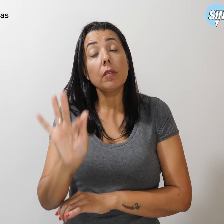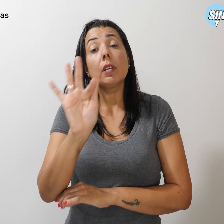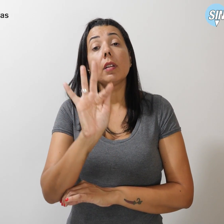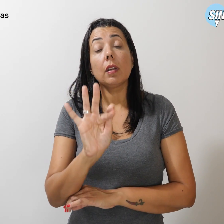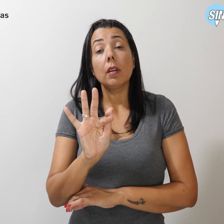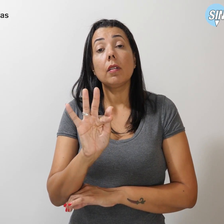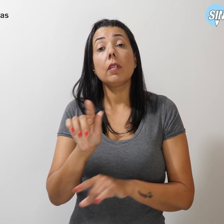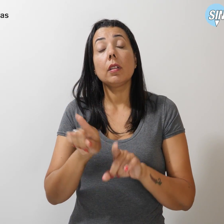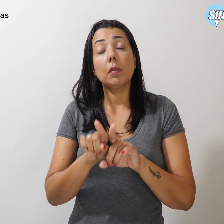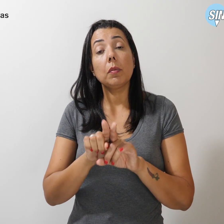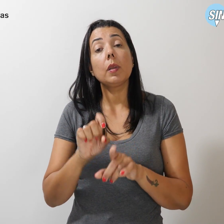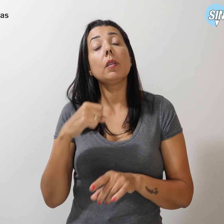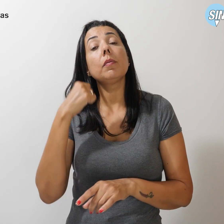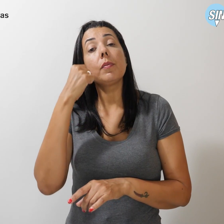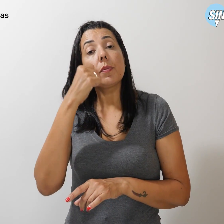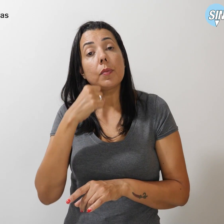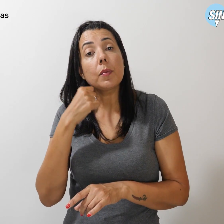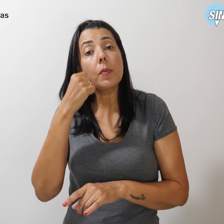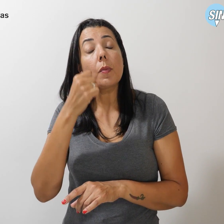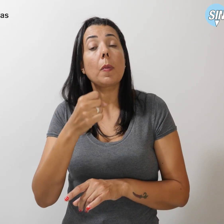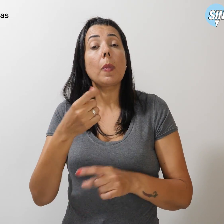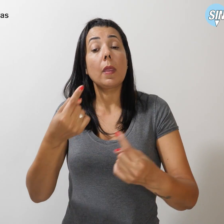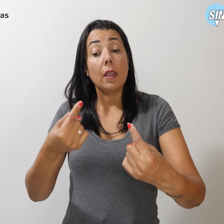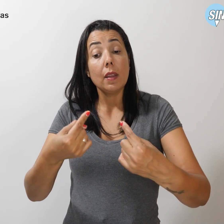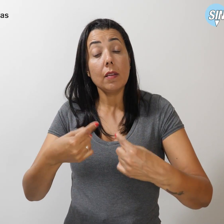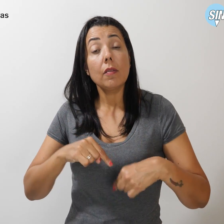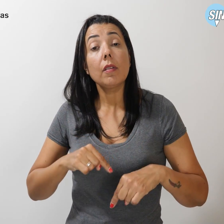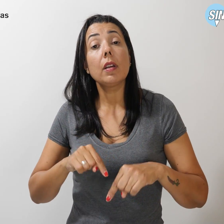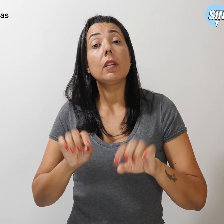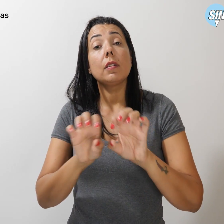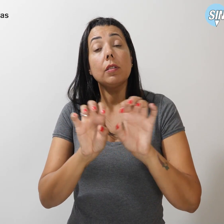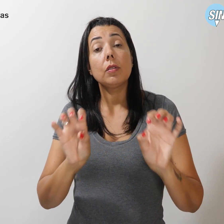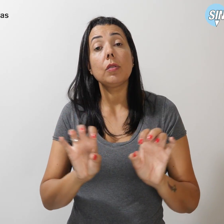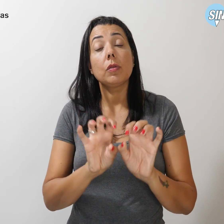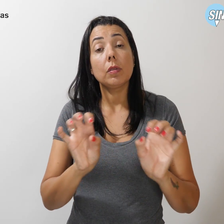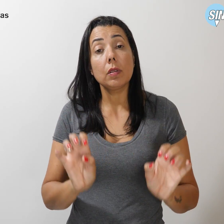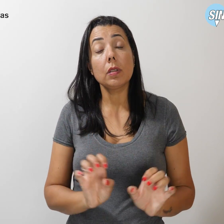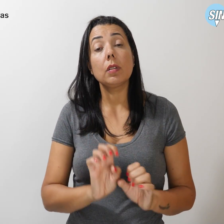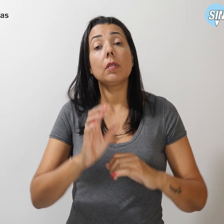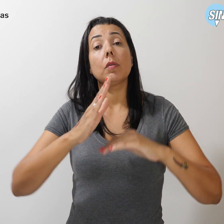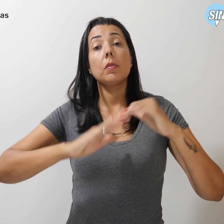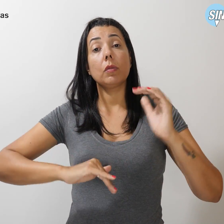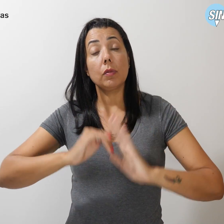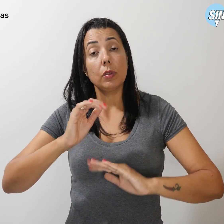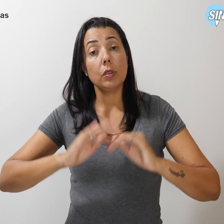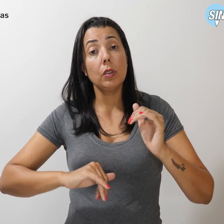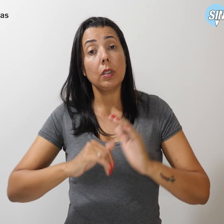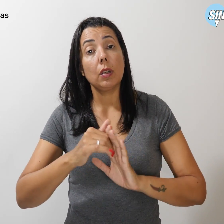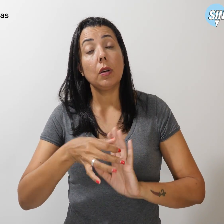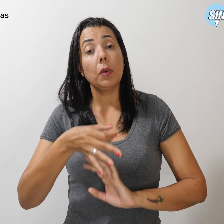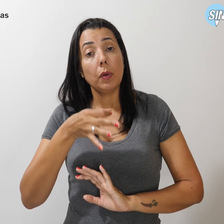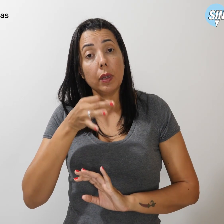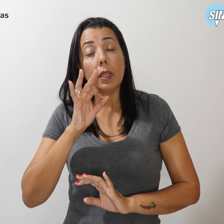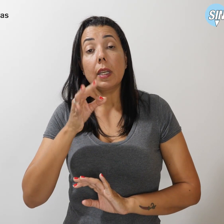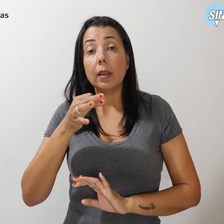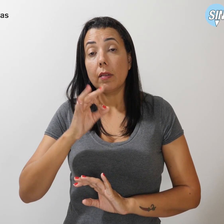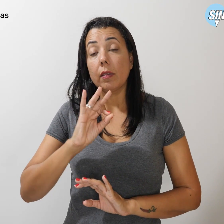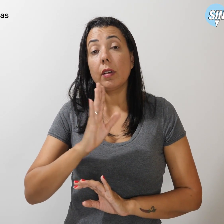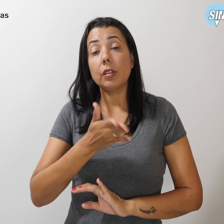senadores e senadoras em defesa da reestruturação da carreira. Em café da manhã, realizado na